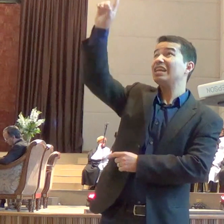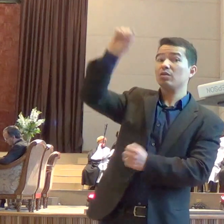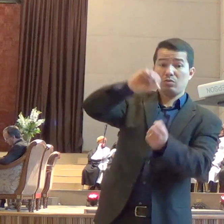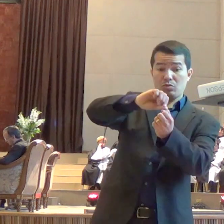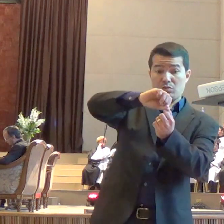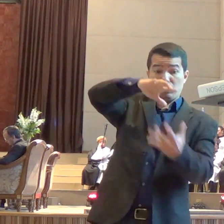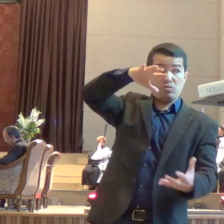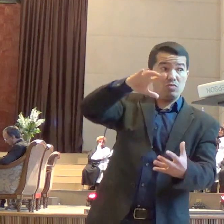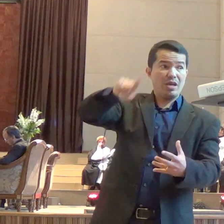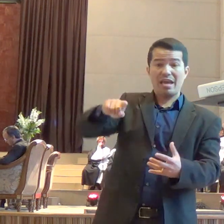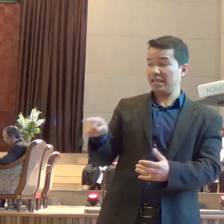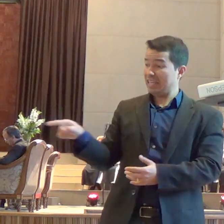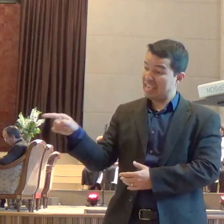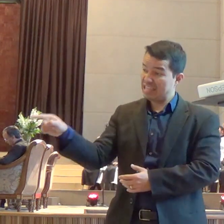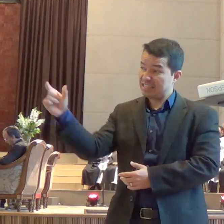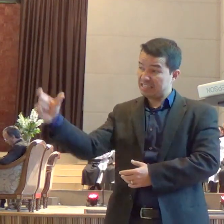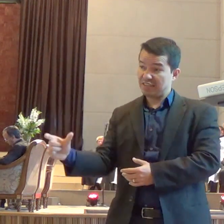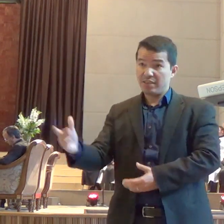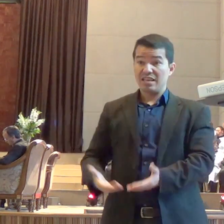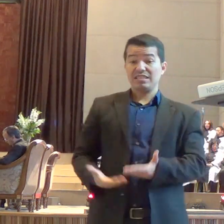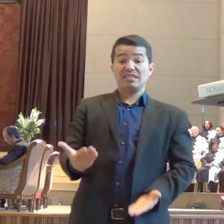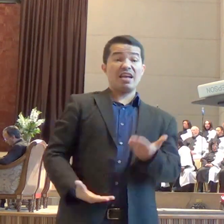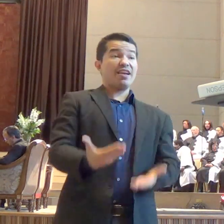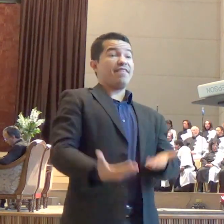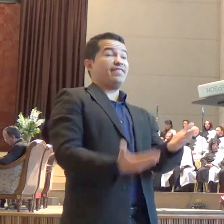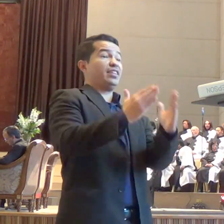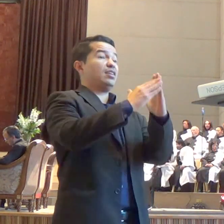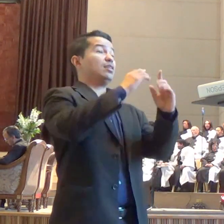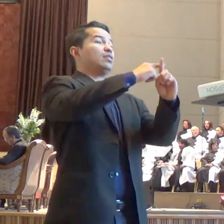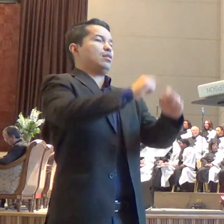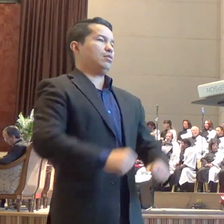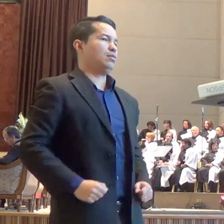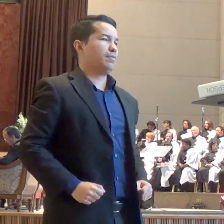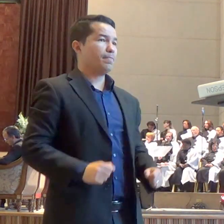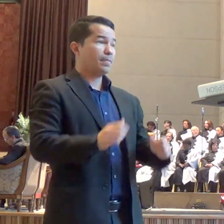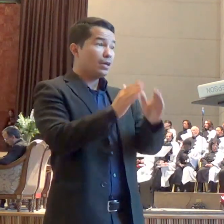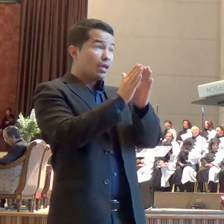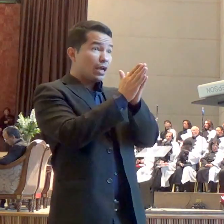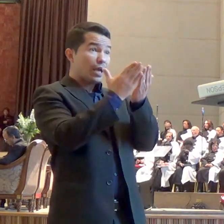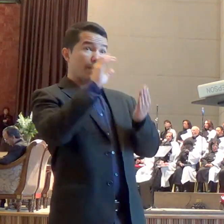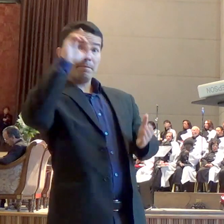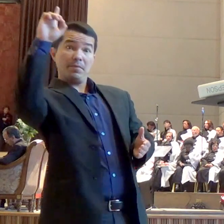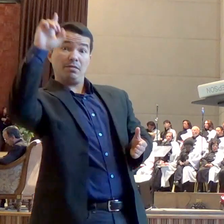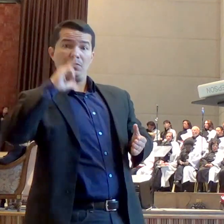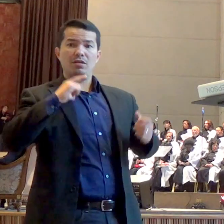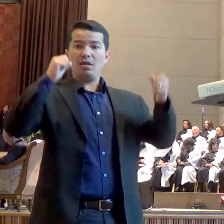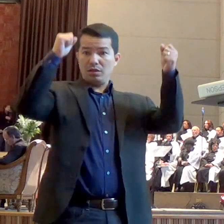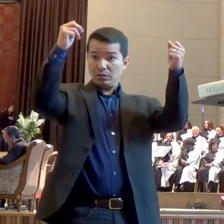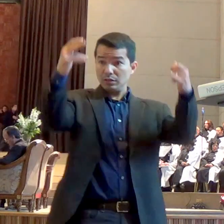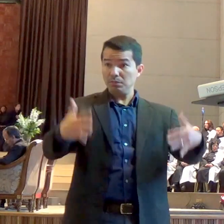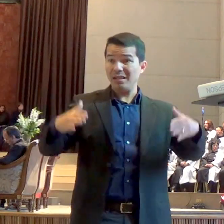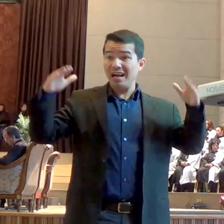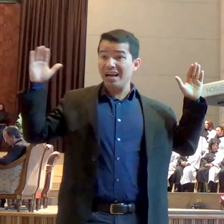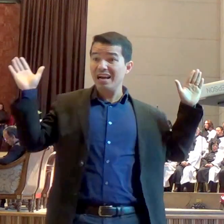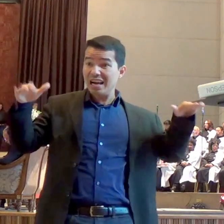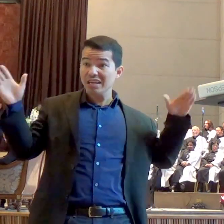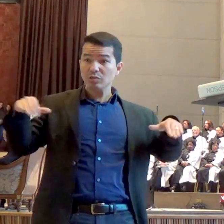igreja. A Bíblia vai nos ensinar que os anjos têm um propósito que Deus colocou no coração deles